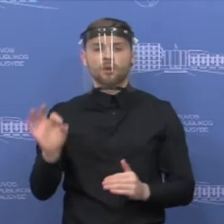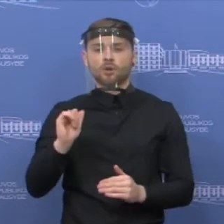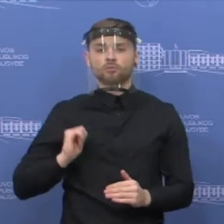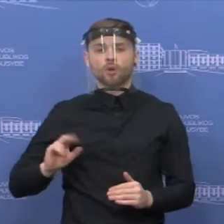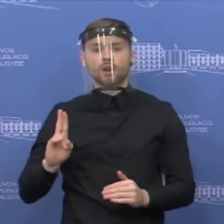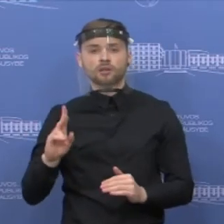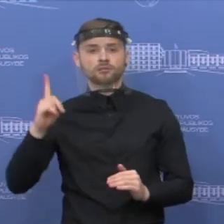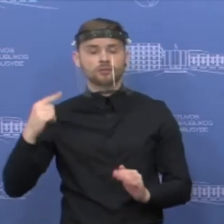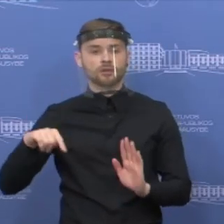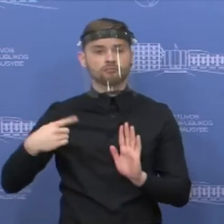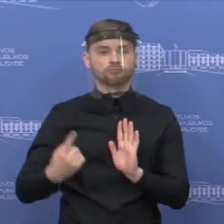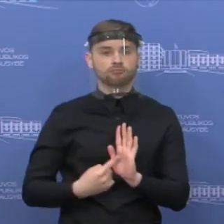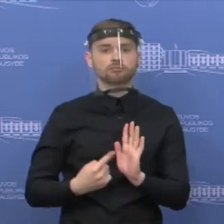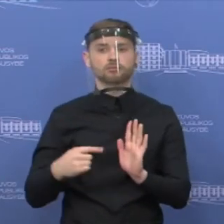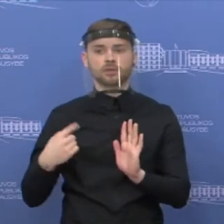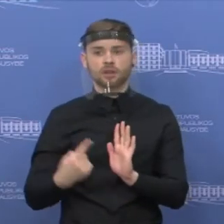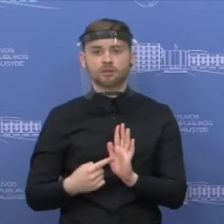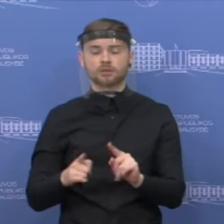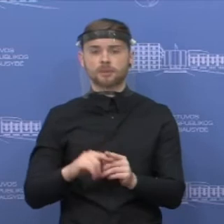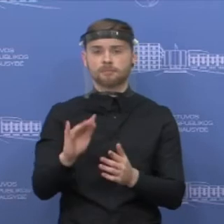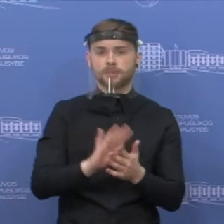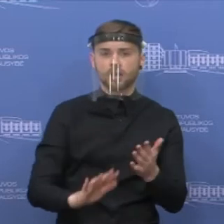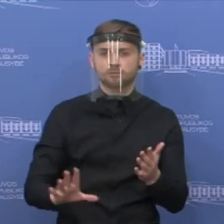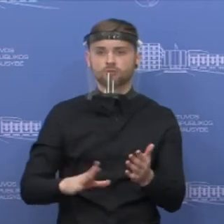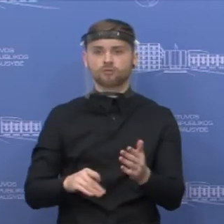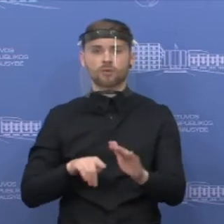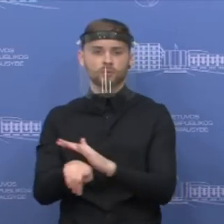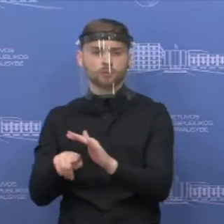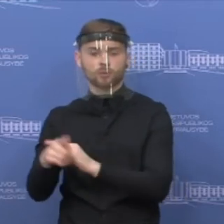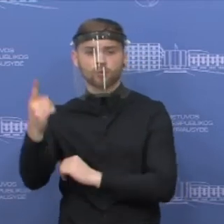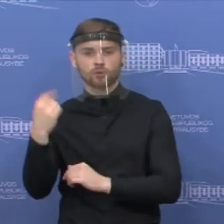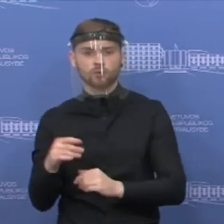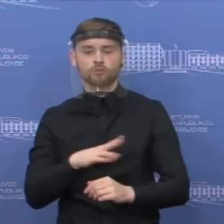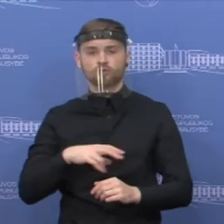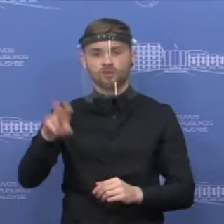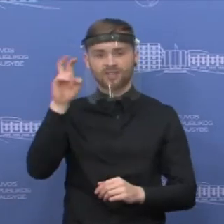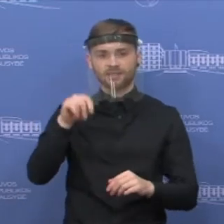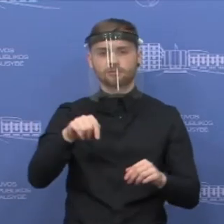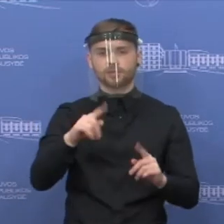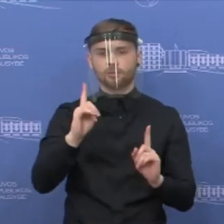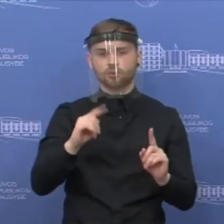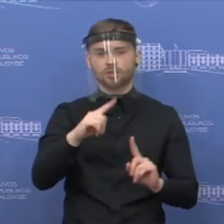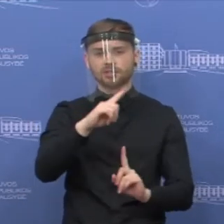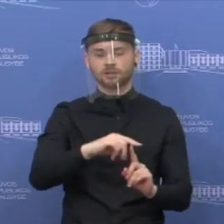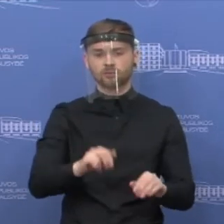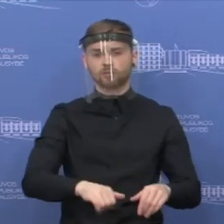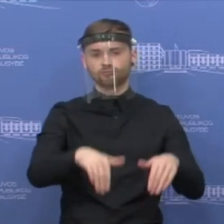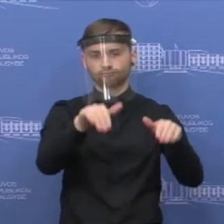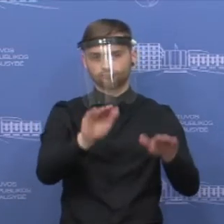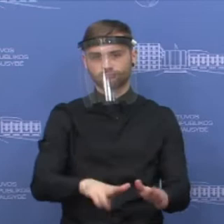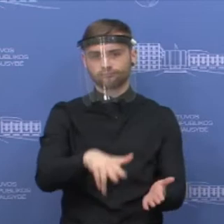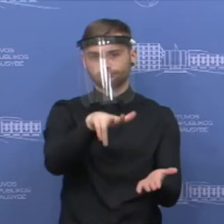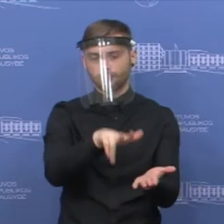sprašymus, valstybės sienos apsaugos tarnyba priėmė sprendimus išimties